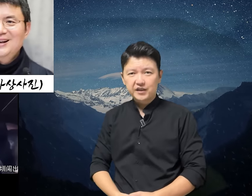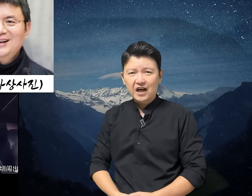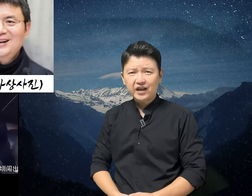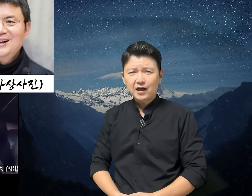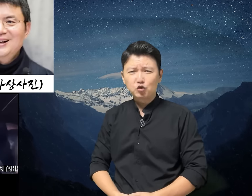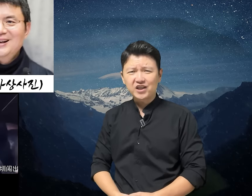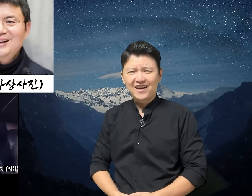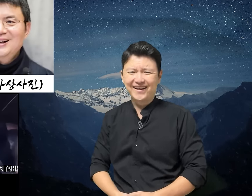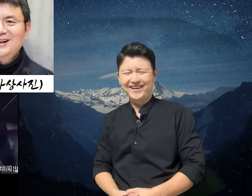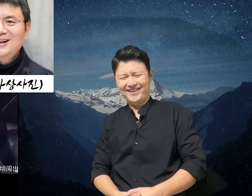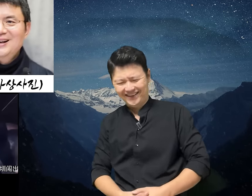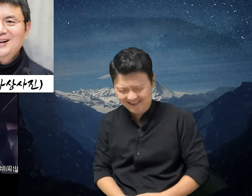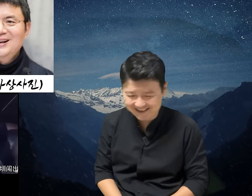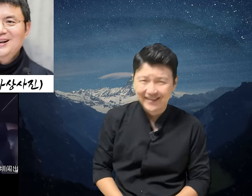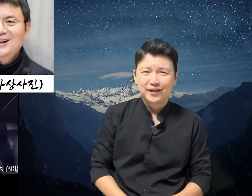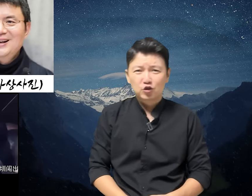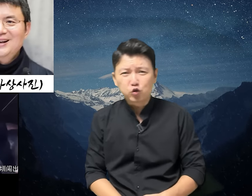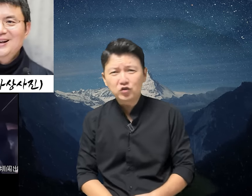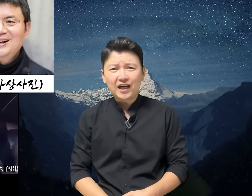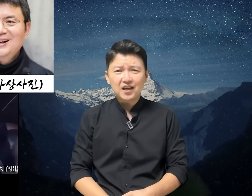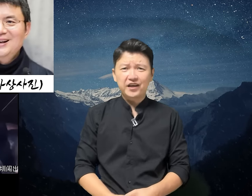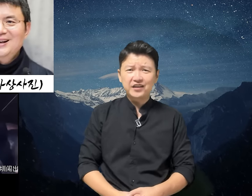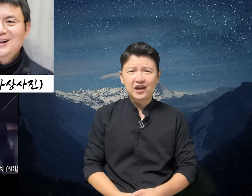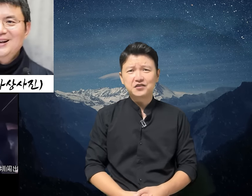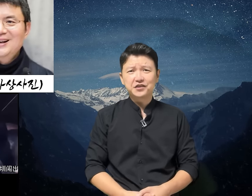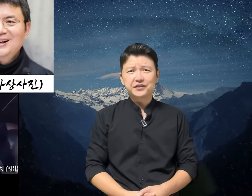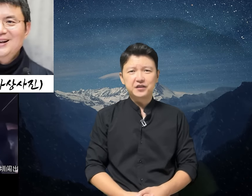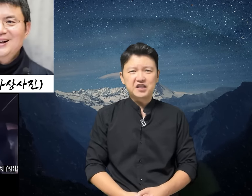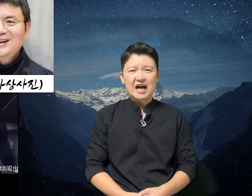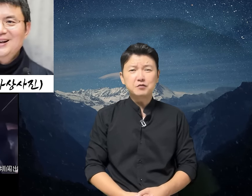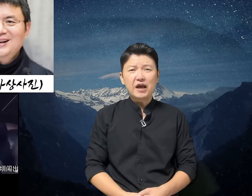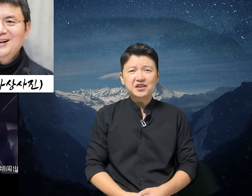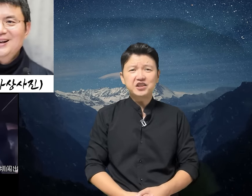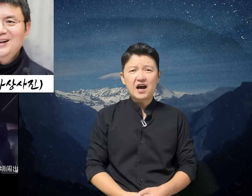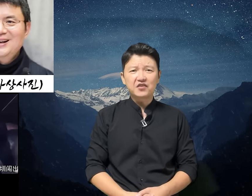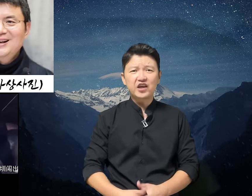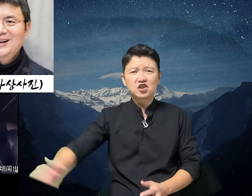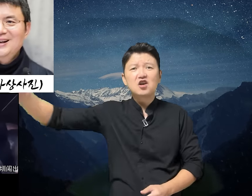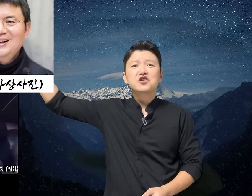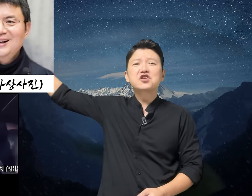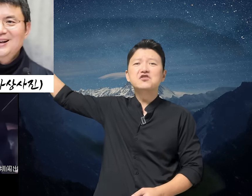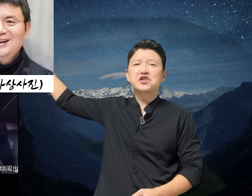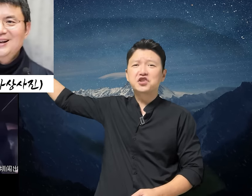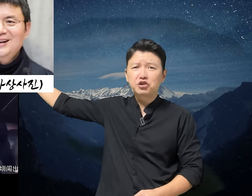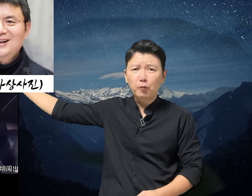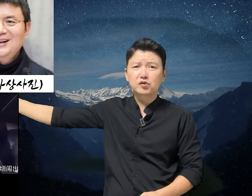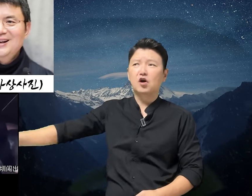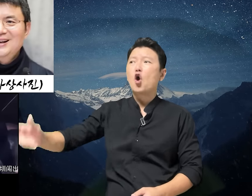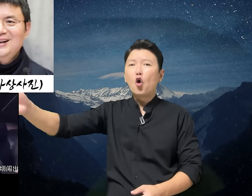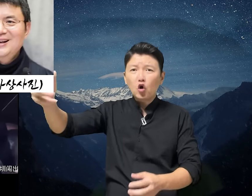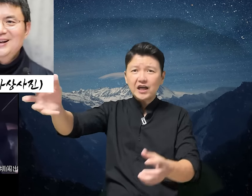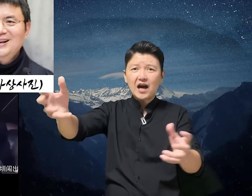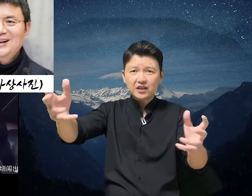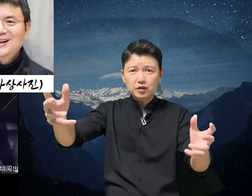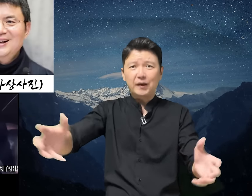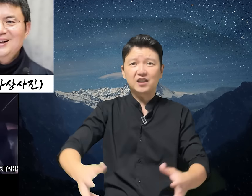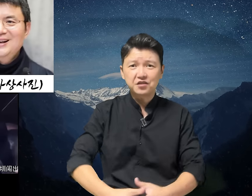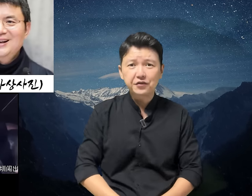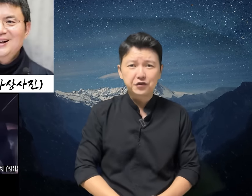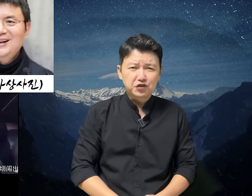자다이가 묻자 퉁다가 얘기하는데 다름이 아니라 내 저 선전시로부터 오다 하나를 받아서요. 그